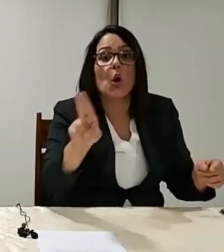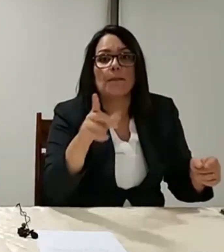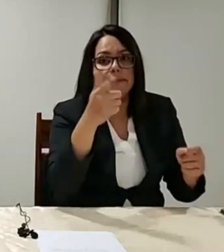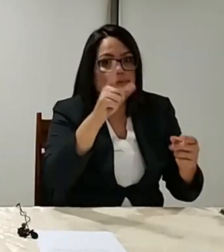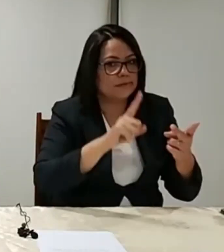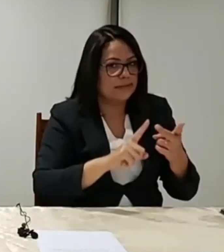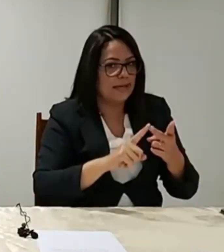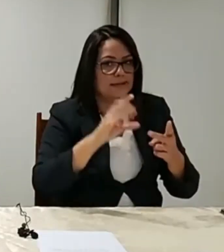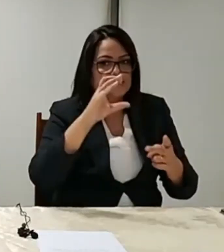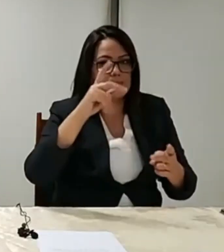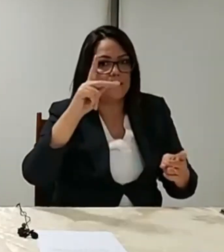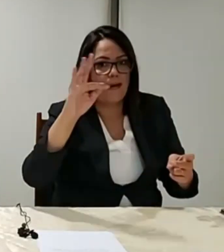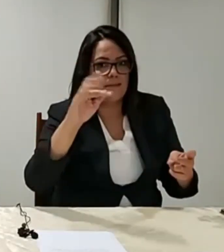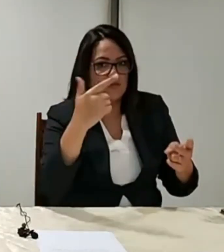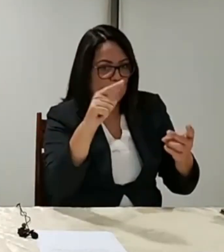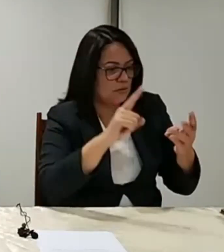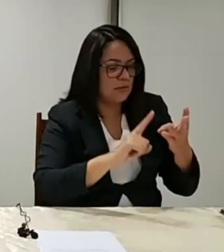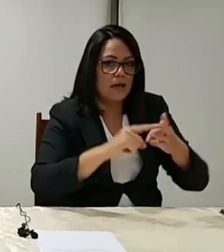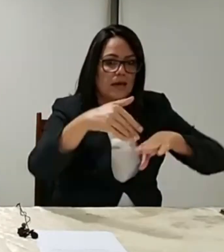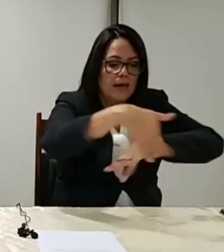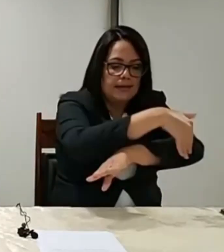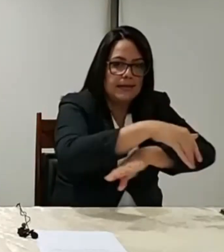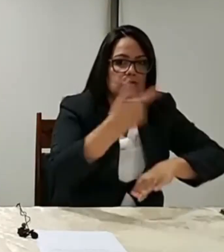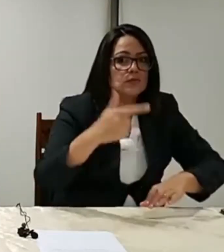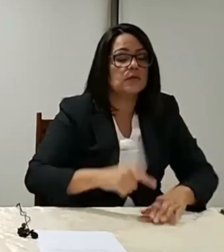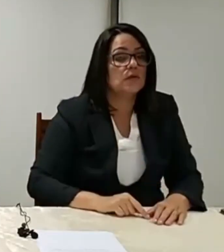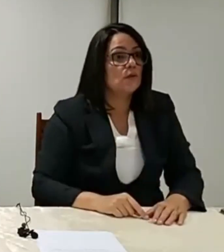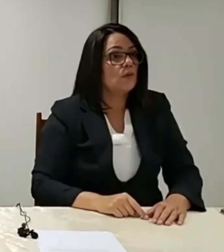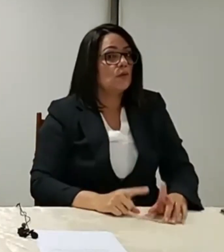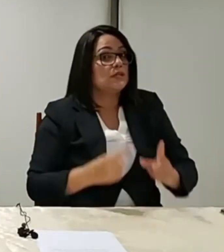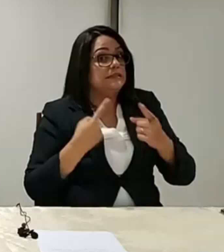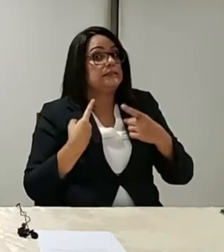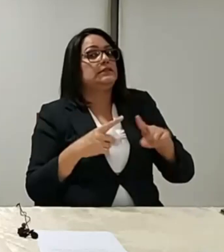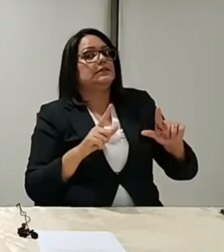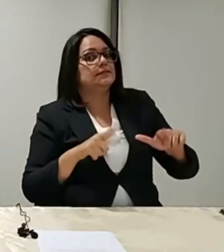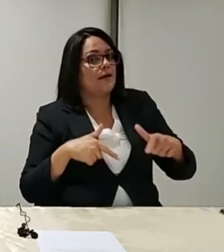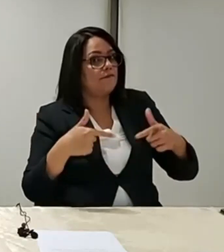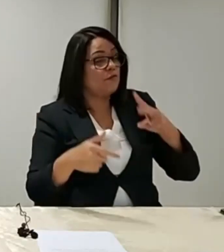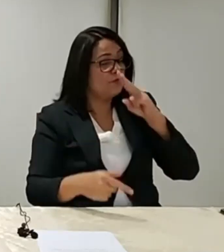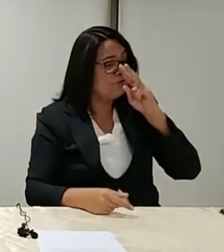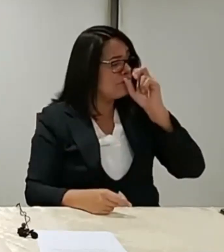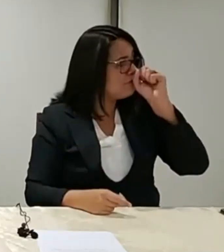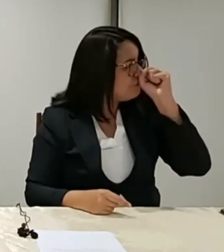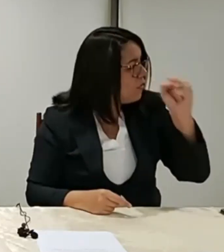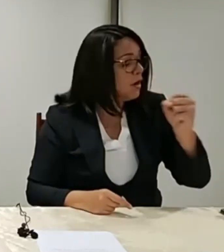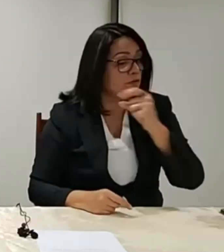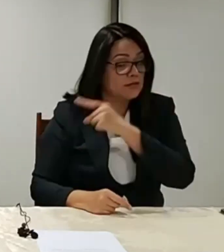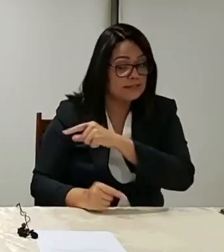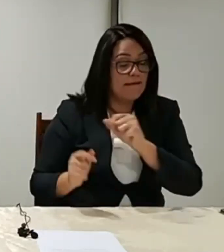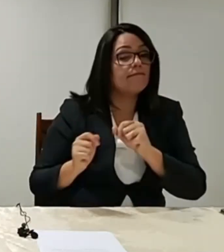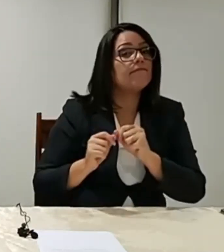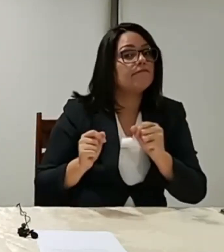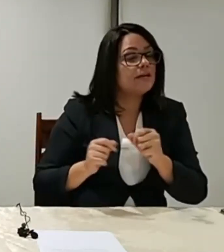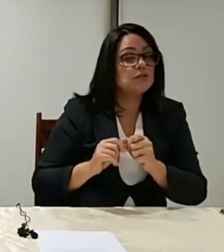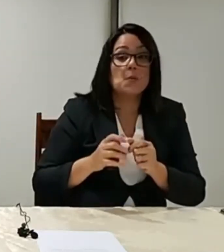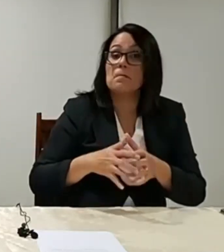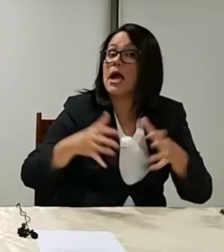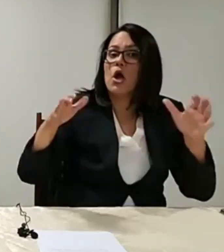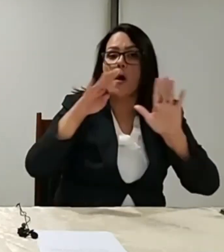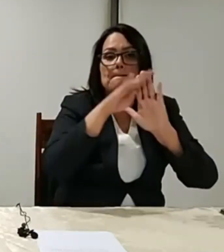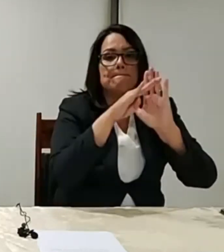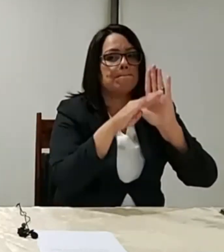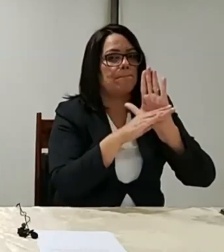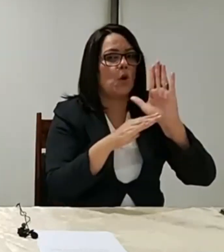e endereço. Foi um desafio muito forte que o seu governo fez e o maior programa de